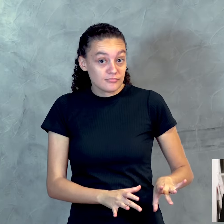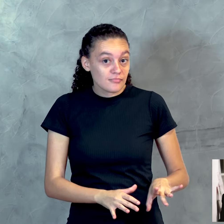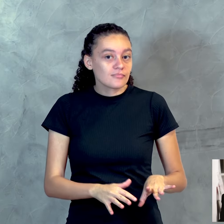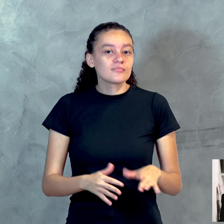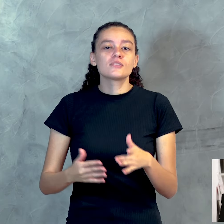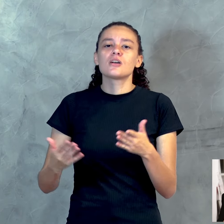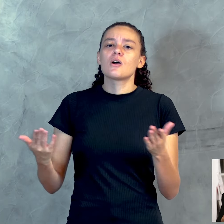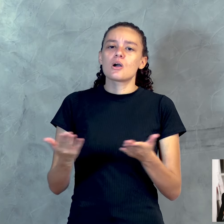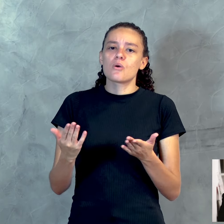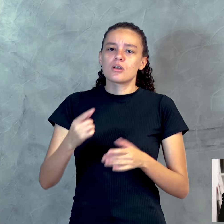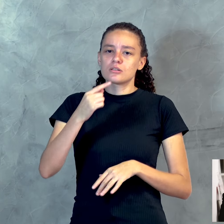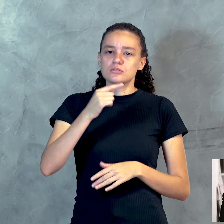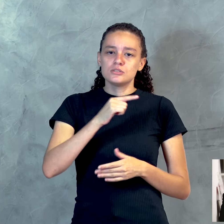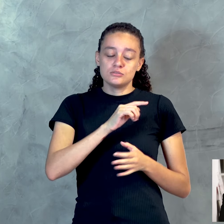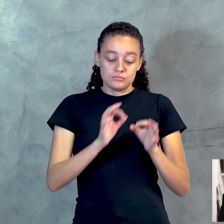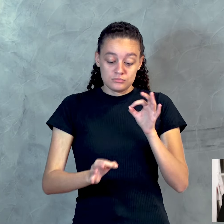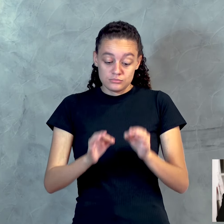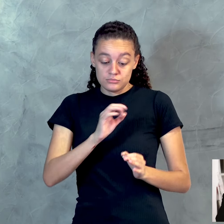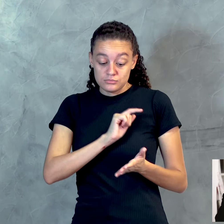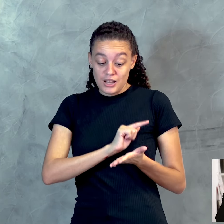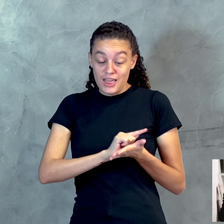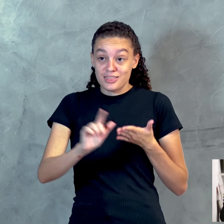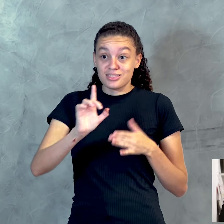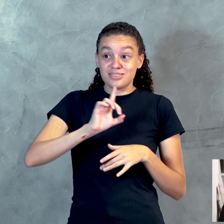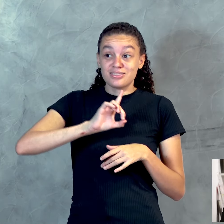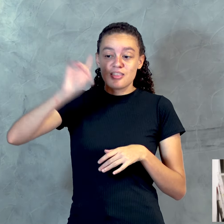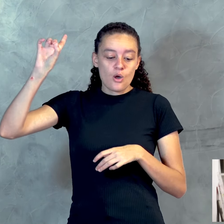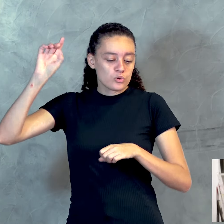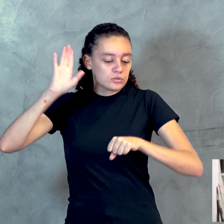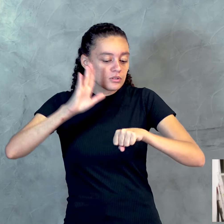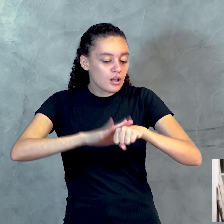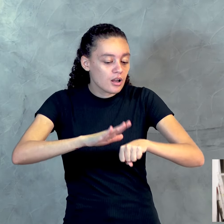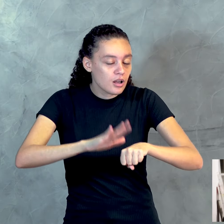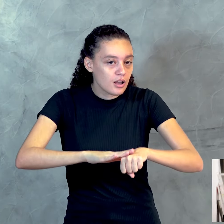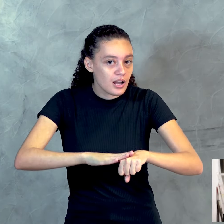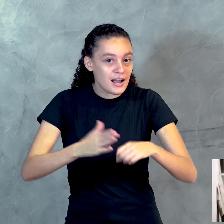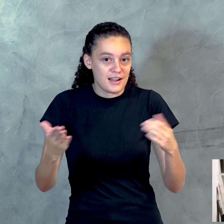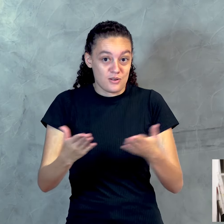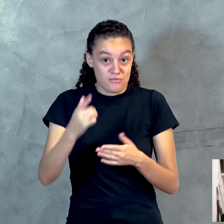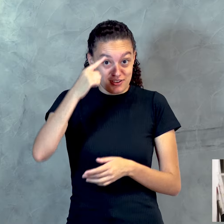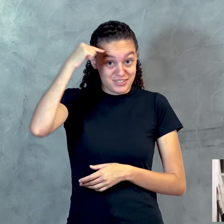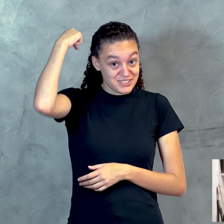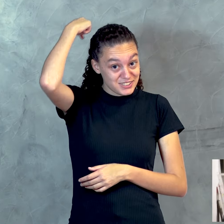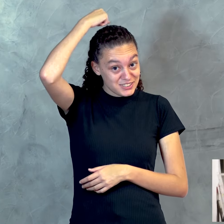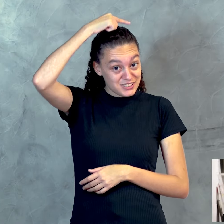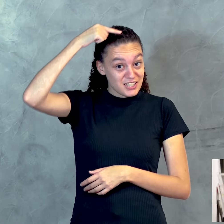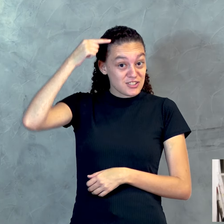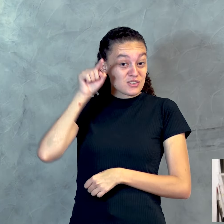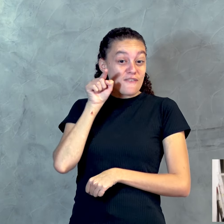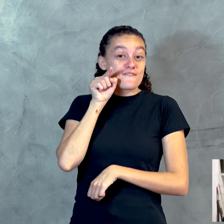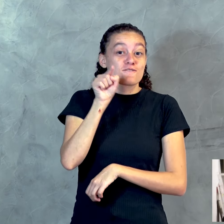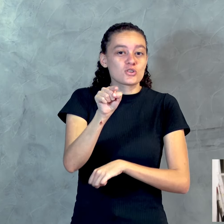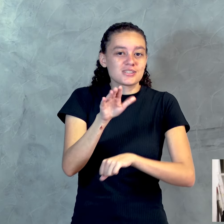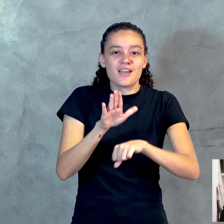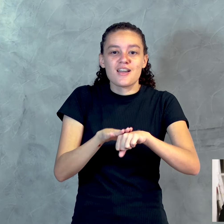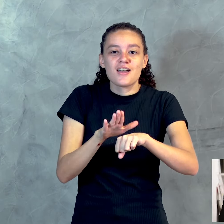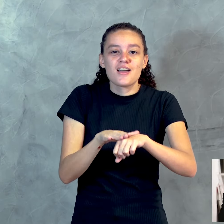Agora, justificação é algo que Deus fez por você. Santificação é você fazendo algo. Mas eu